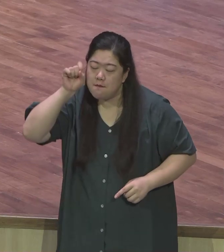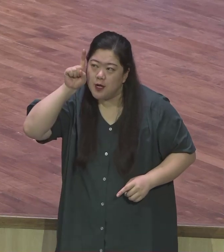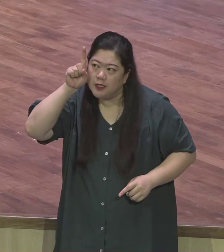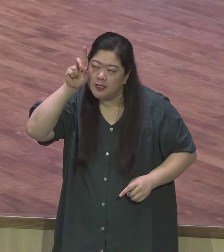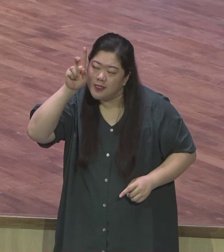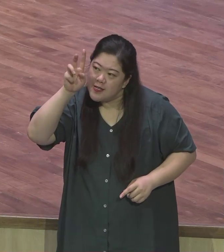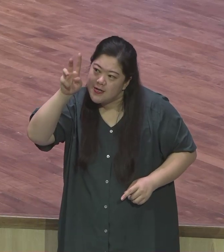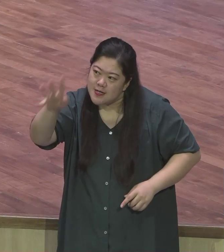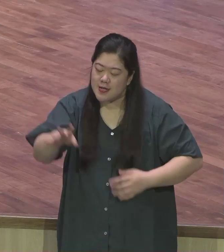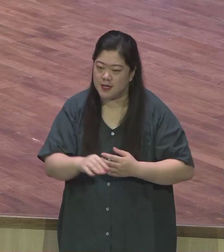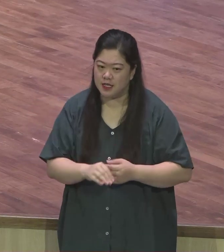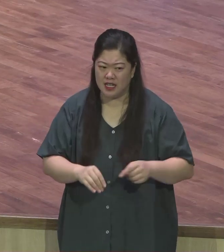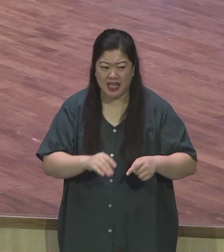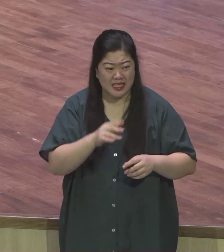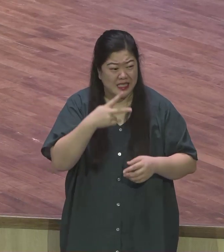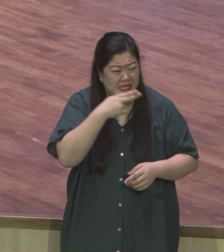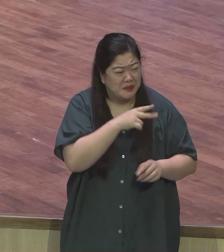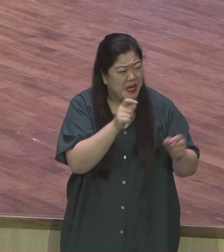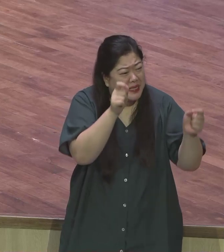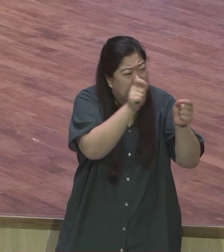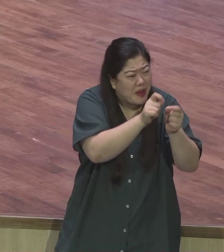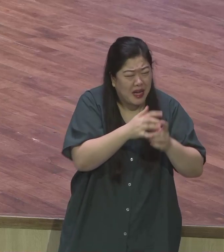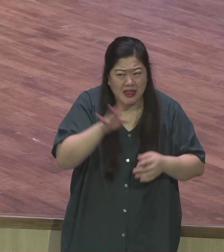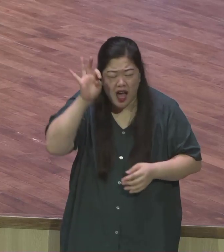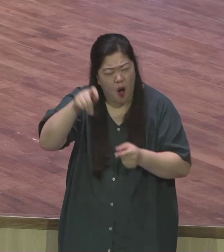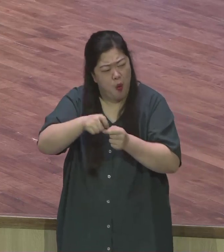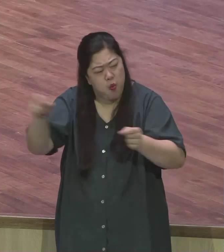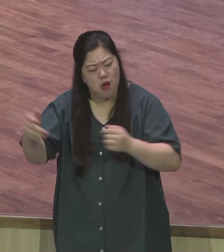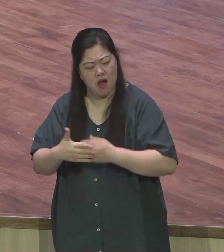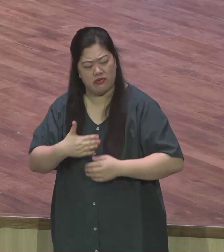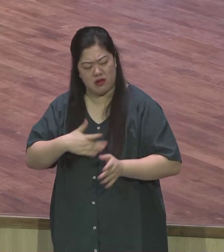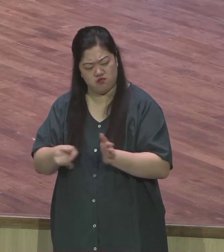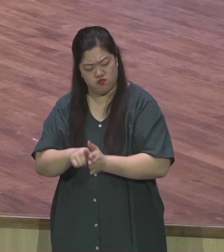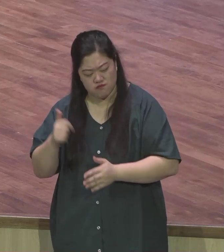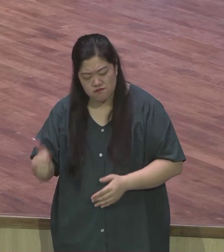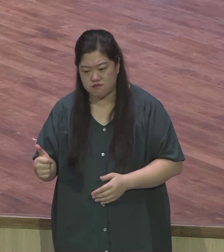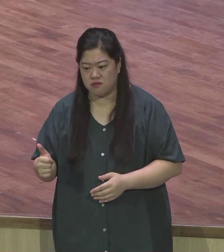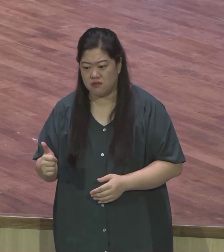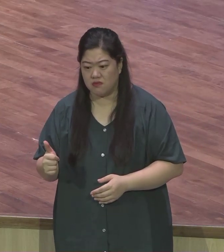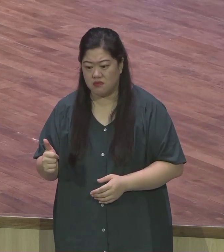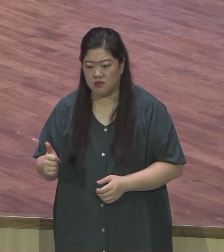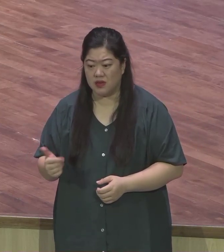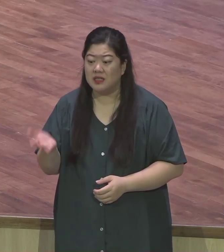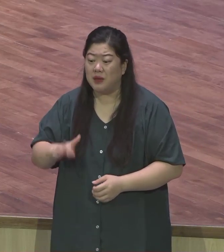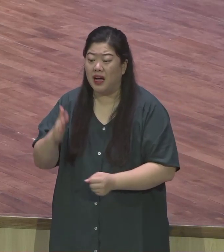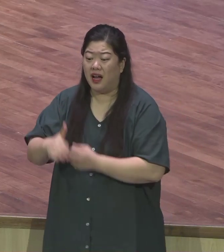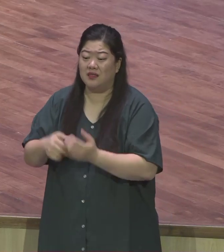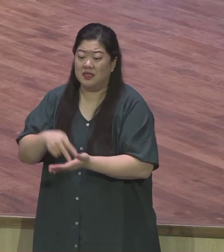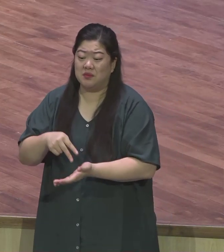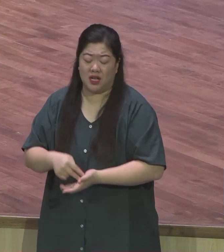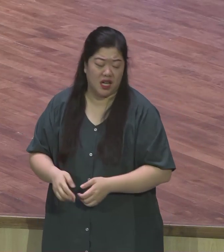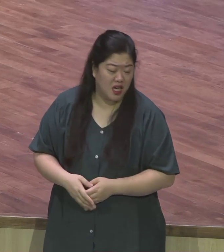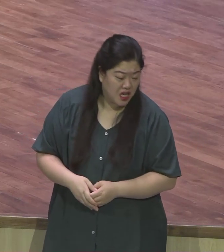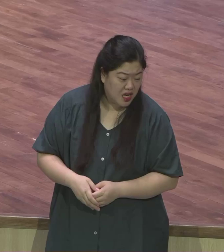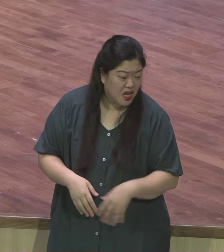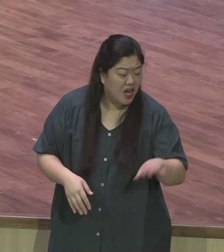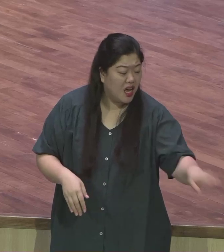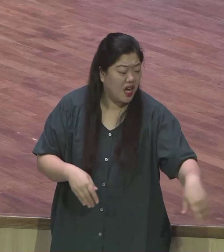신앙생활을 잘해 그리고 하나님 앞에서는 우리가 하는 모든 행위가 결국 누구를 위한 거다? 하나님을 위한 것입니다 라고